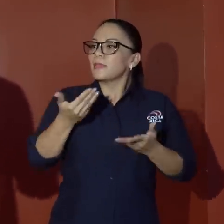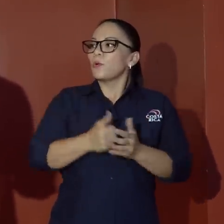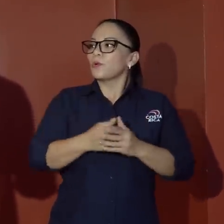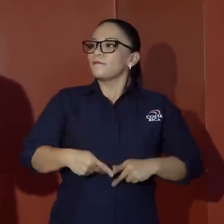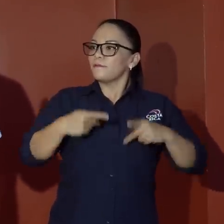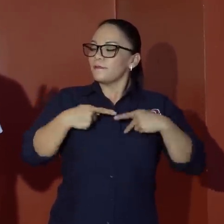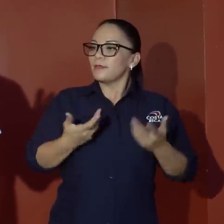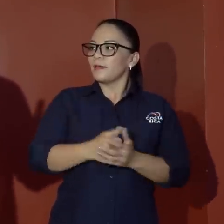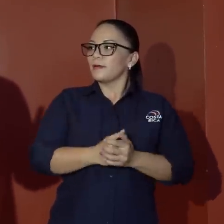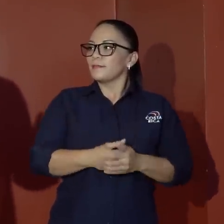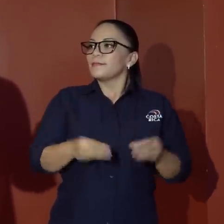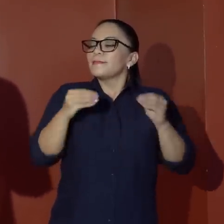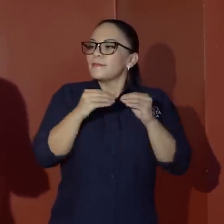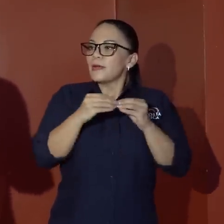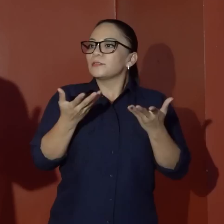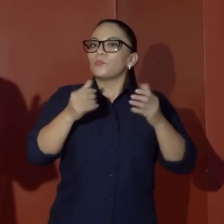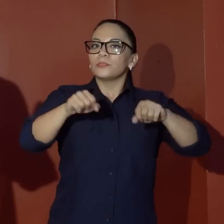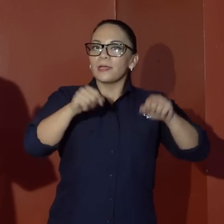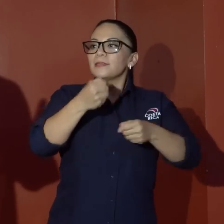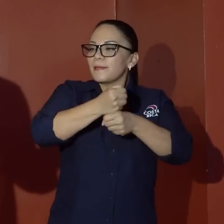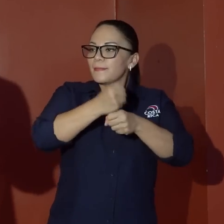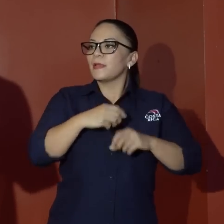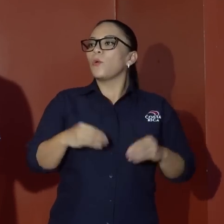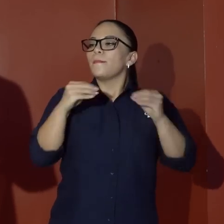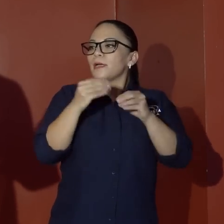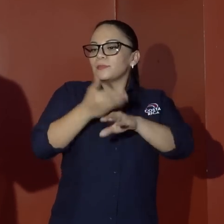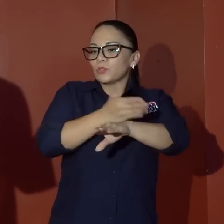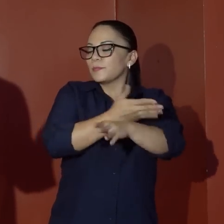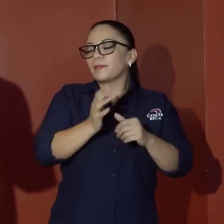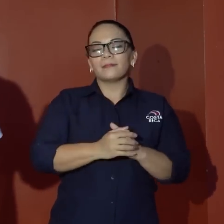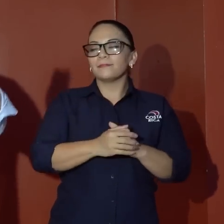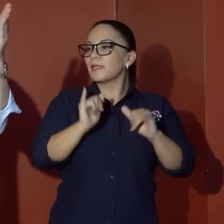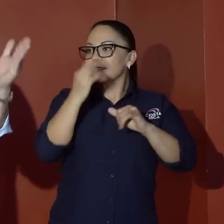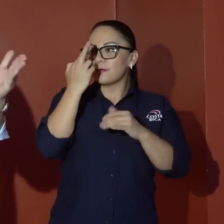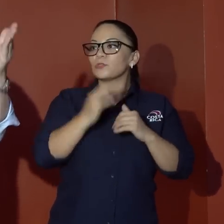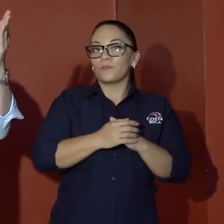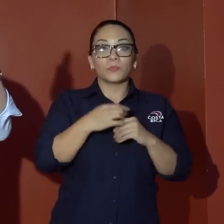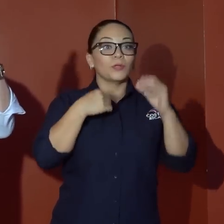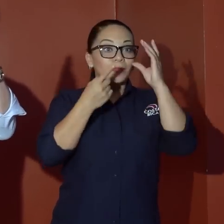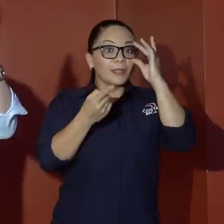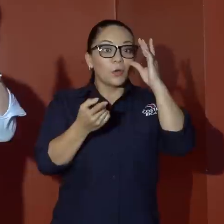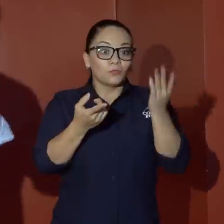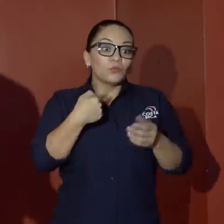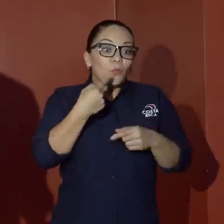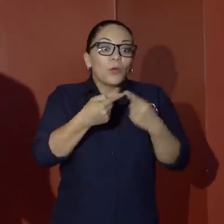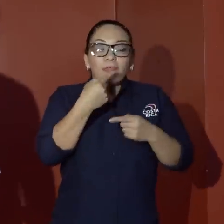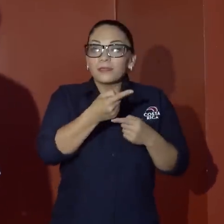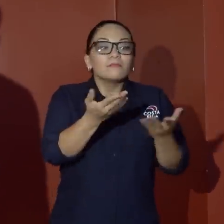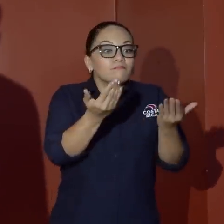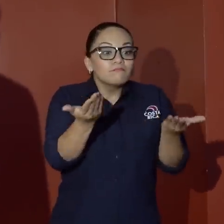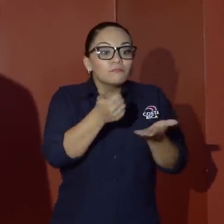vida, más posibilidades de empleo, más prosperidad. Ese es el motivo. Yo les voy a decir, díganme en qué puedo ayudar.